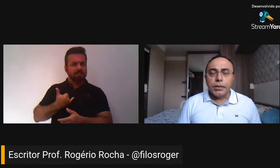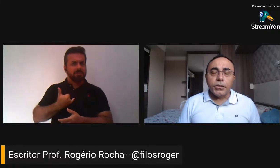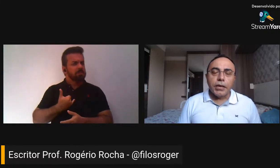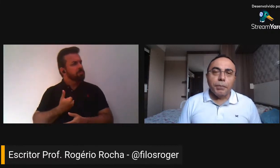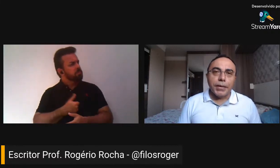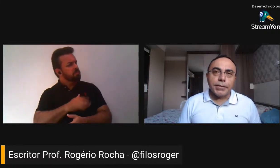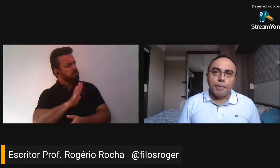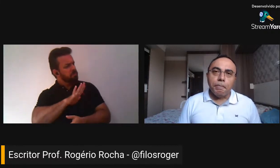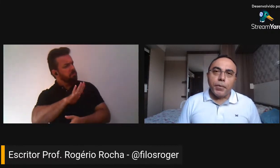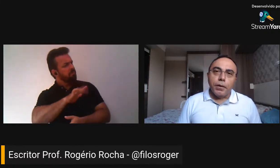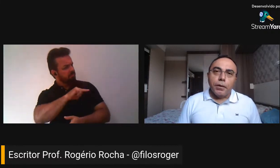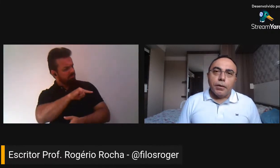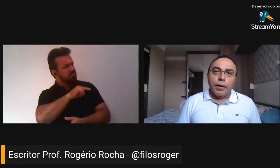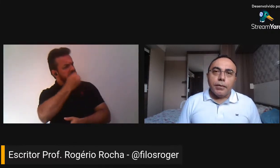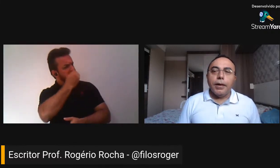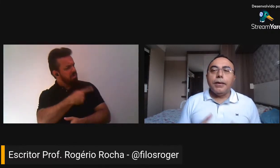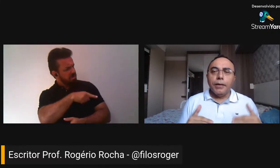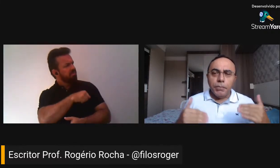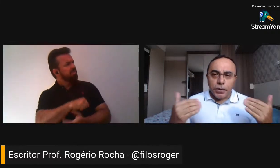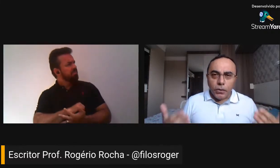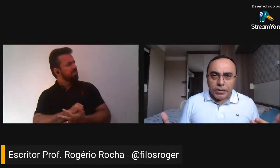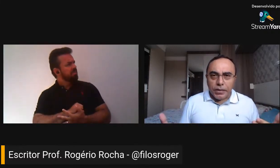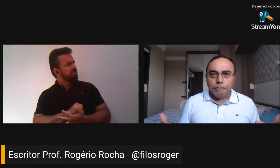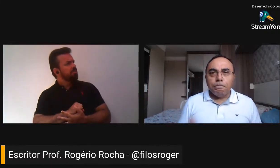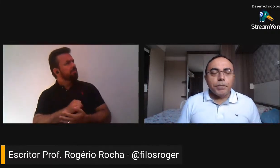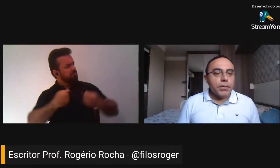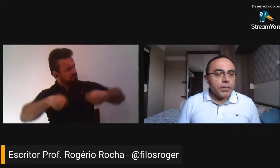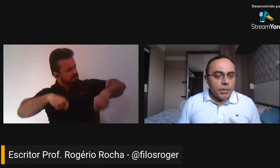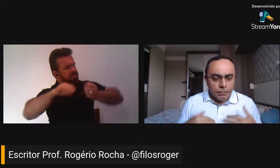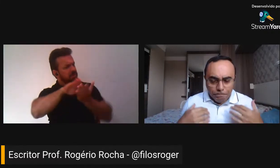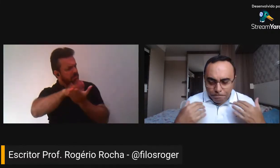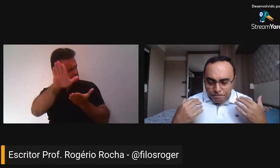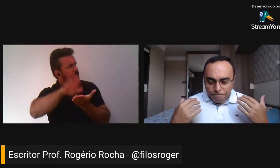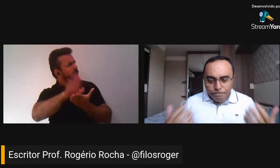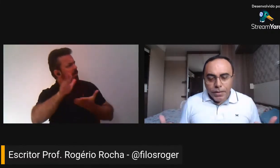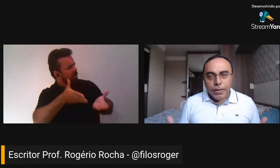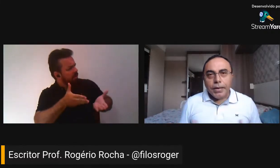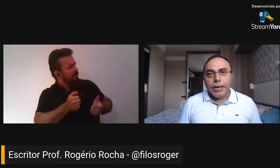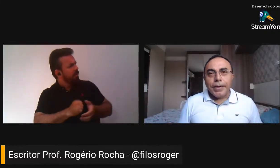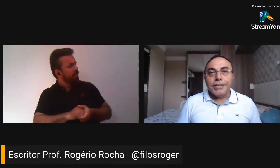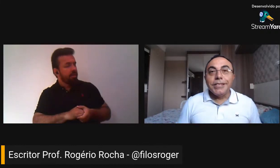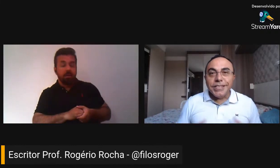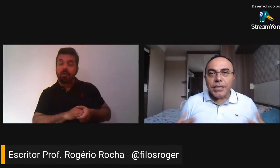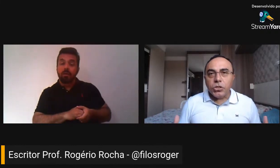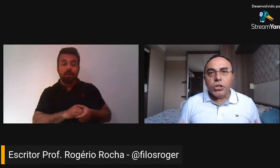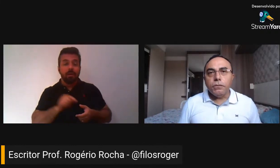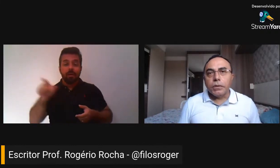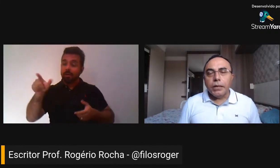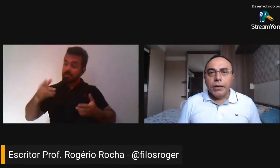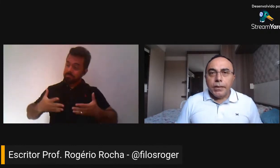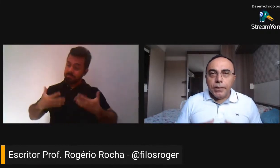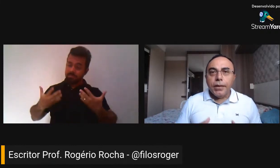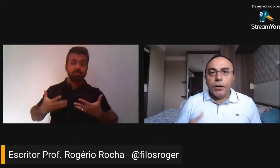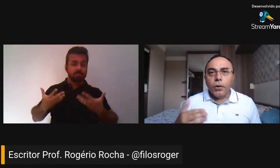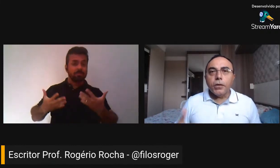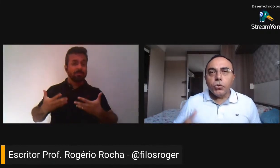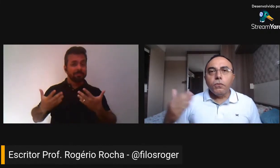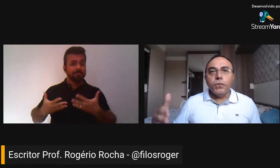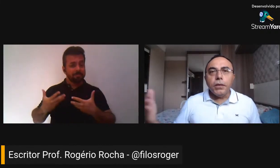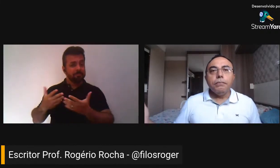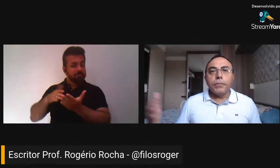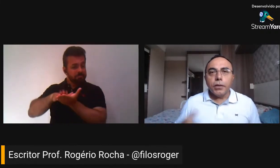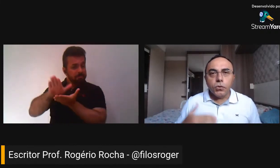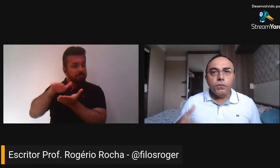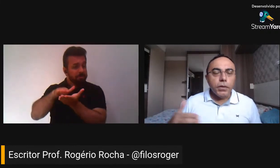deixaria passar. E aí ele me deu esse incentivo e eu